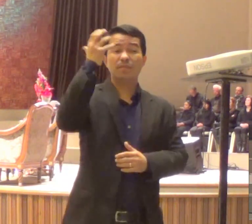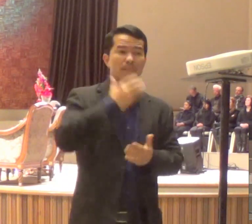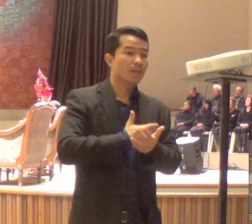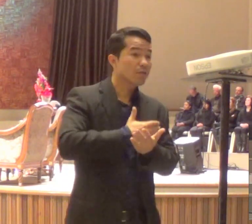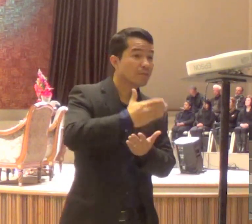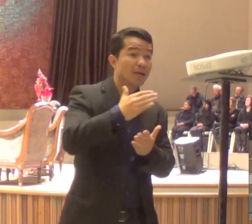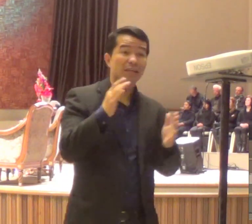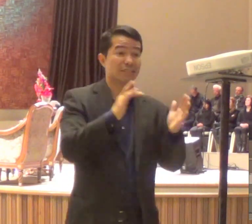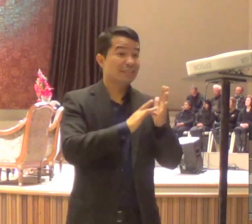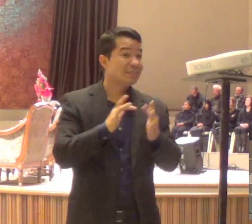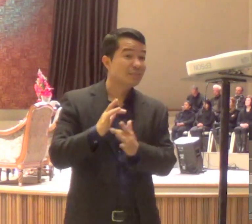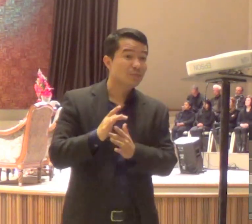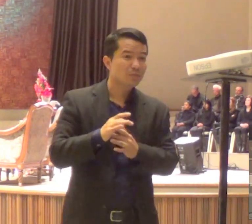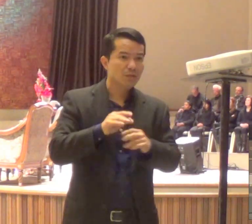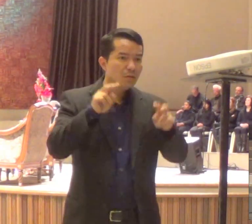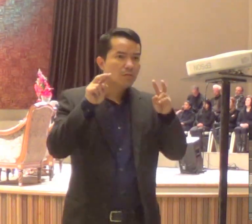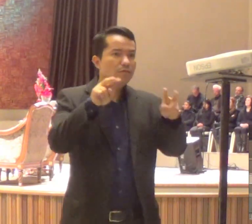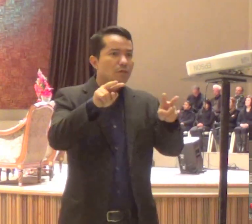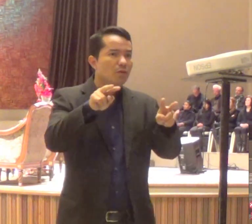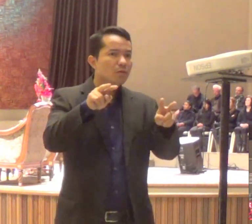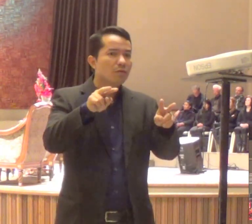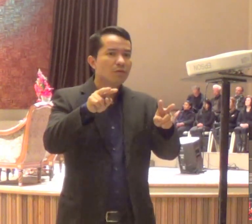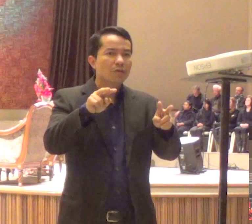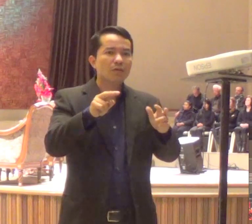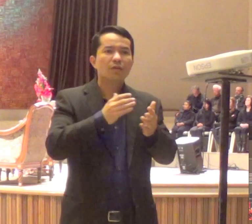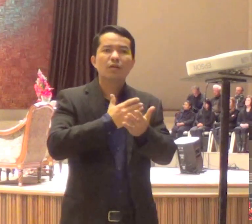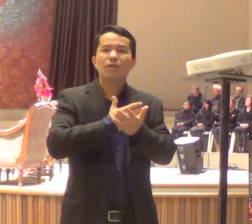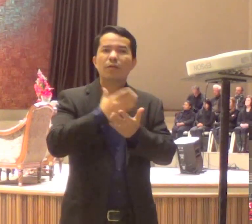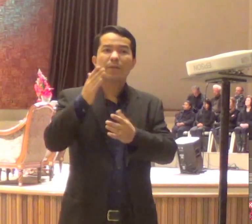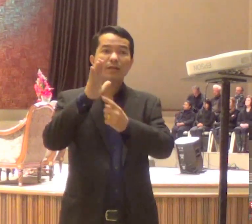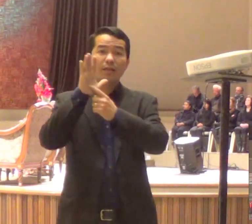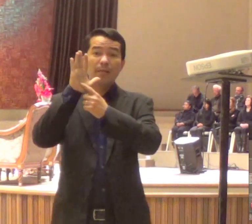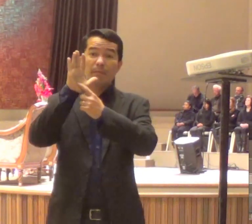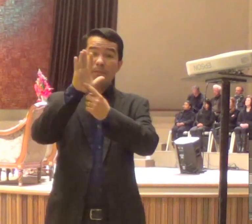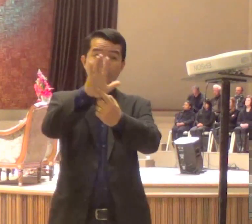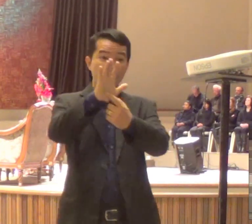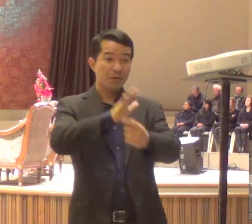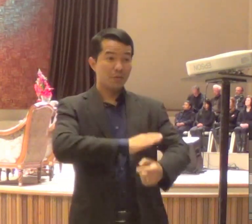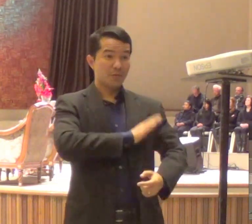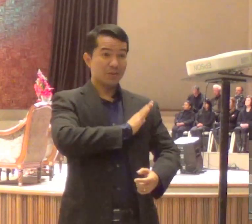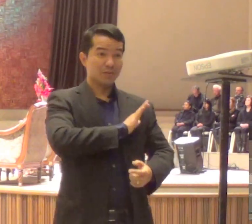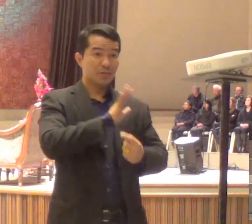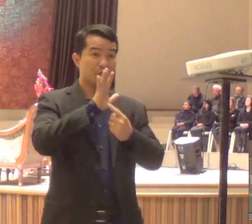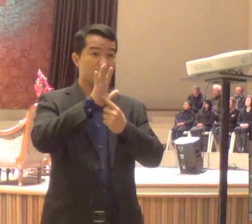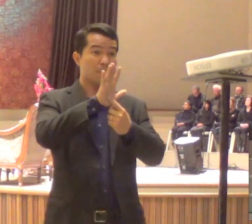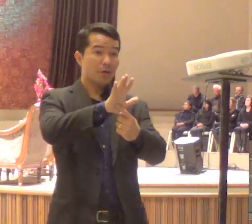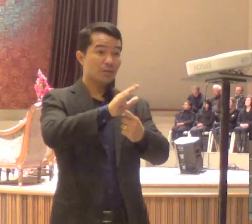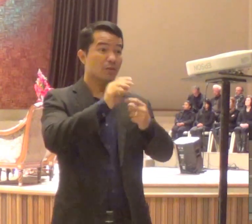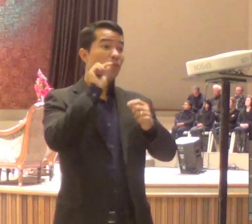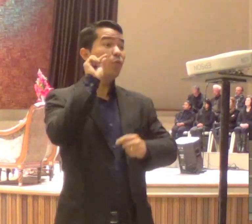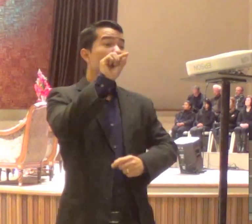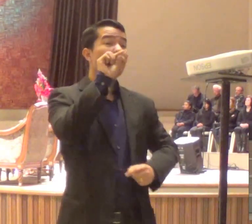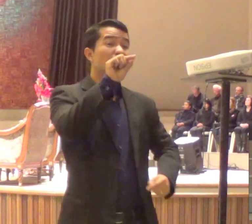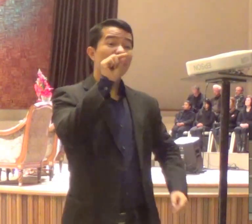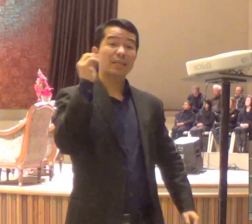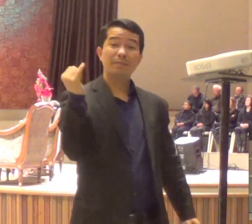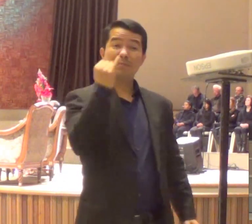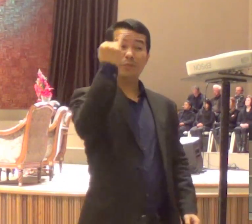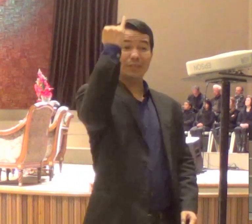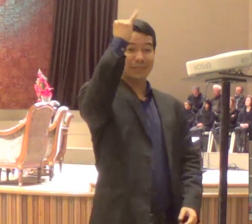isso, e começa a revelar algo tremendo, olha que coisa estranha, na